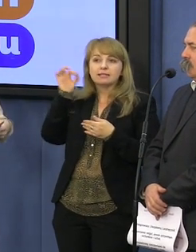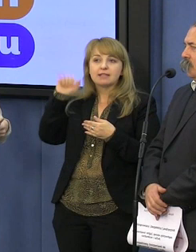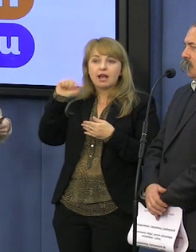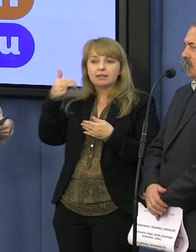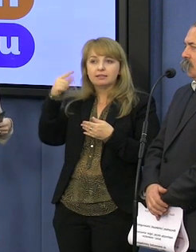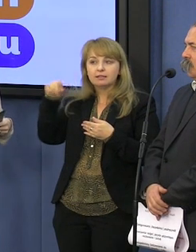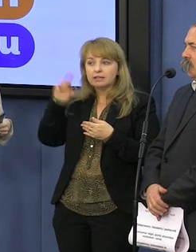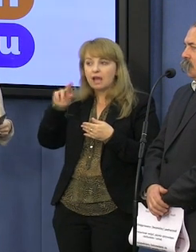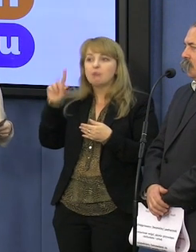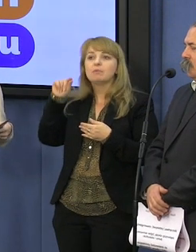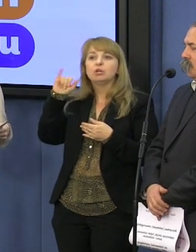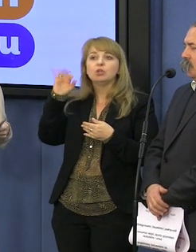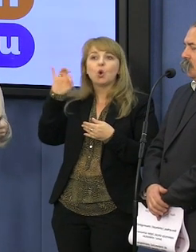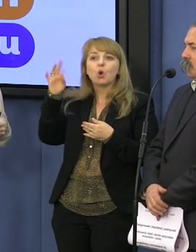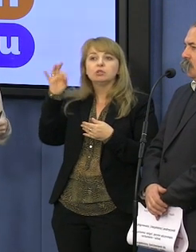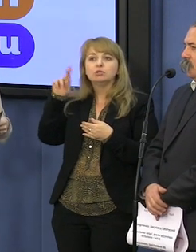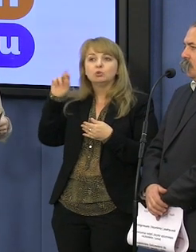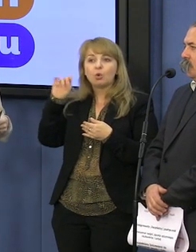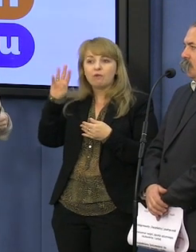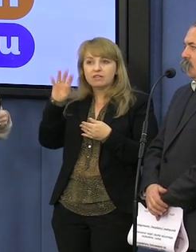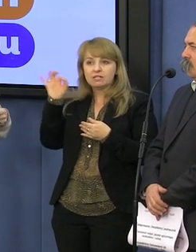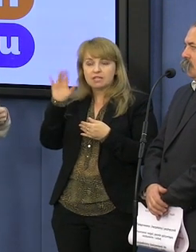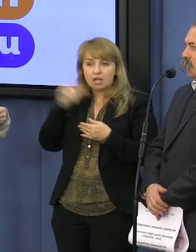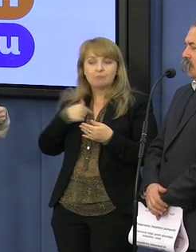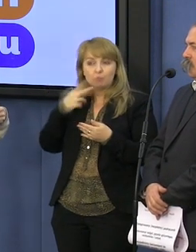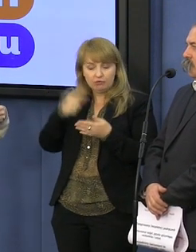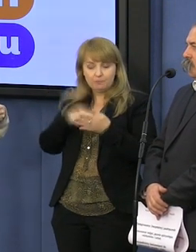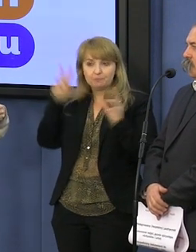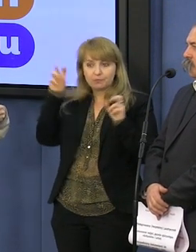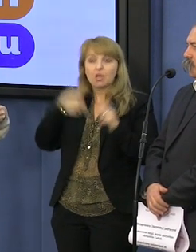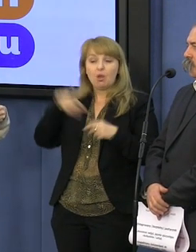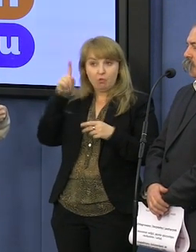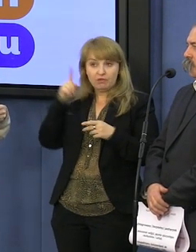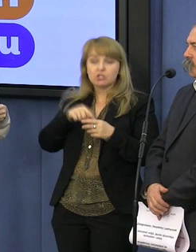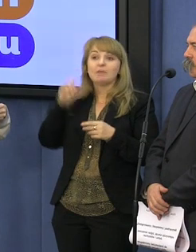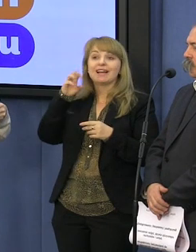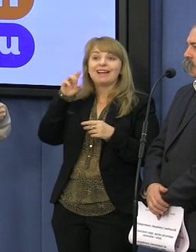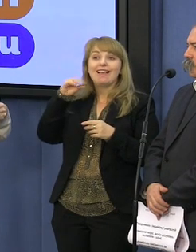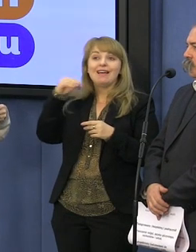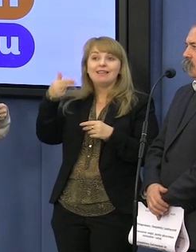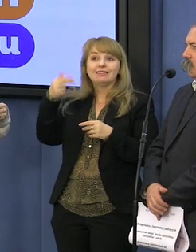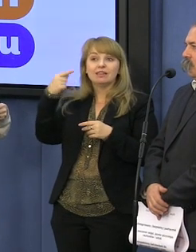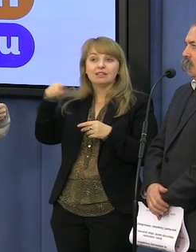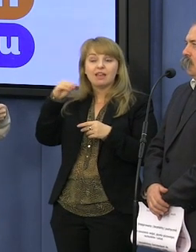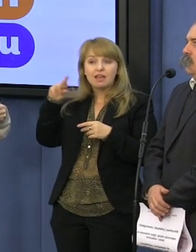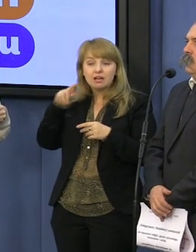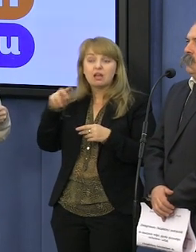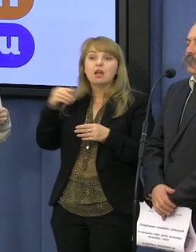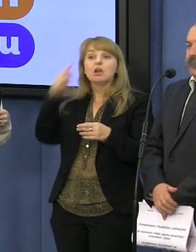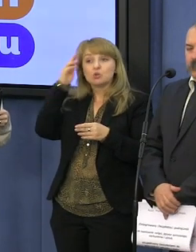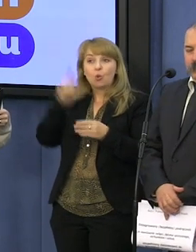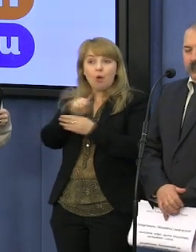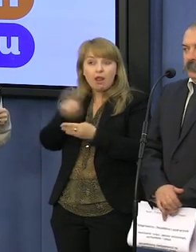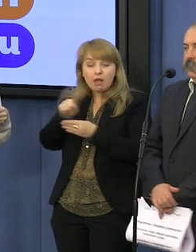Aleksandry Piotrowskiej, która mówi tak. Uważam, że genderowe lekcje, czyli te, które zawierają treści